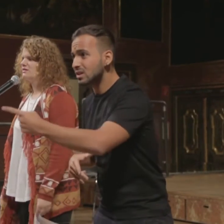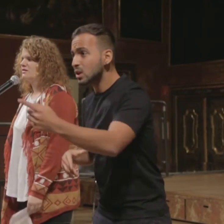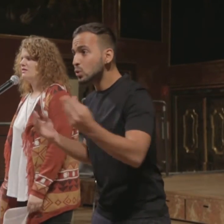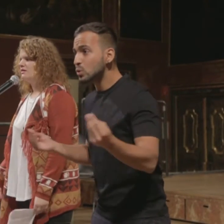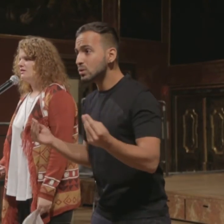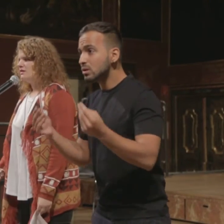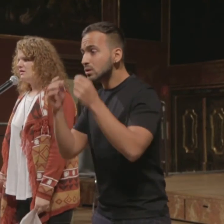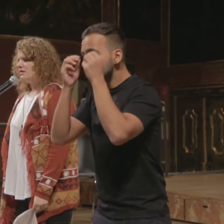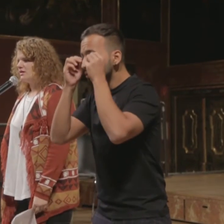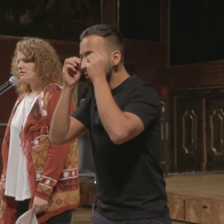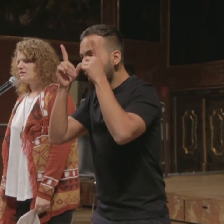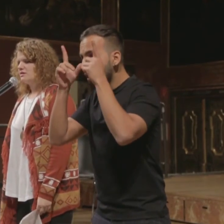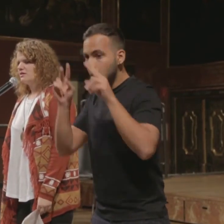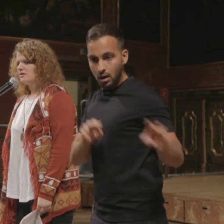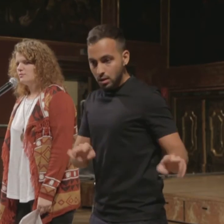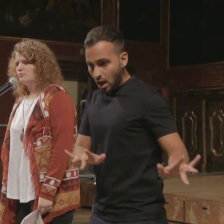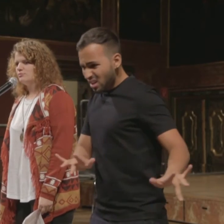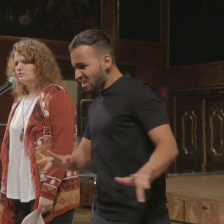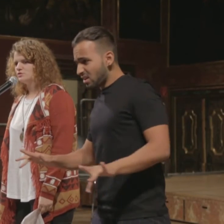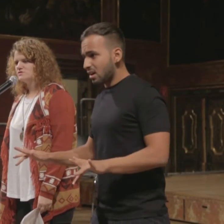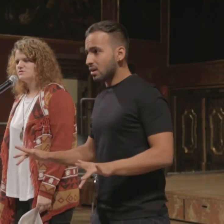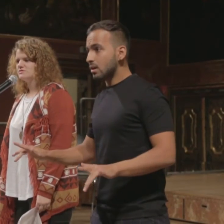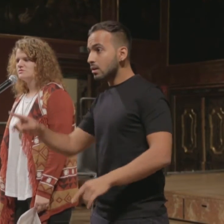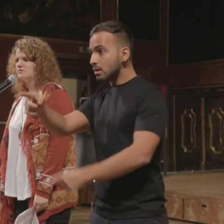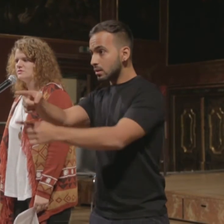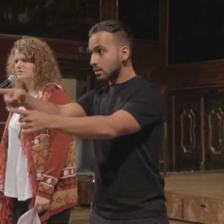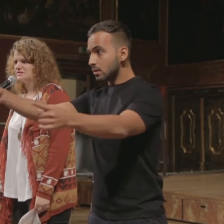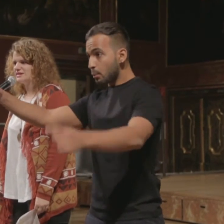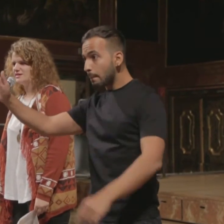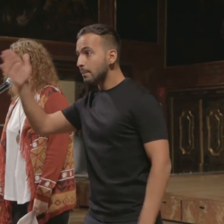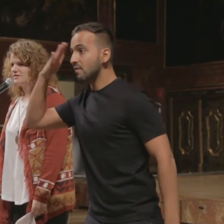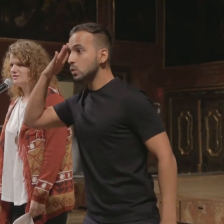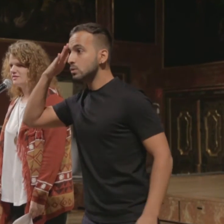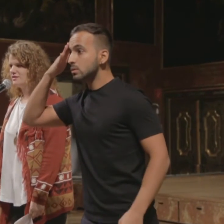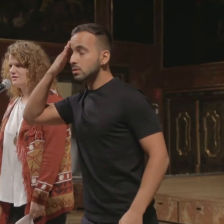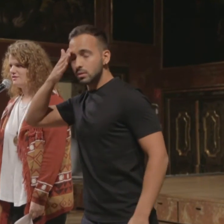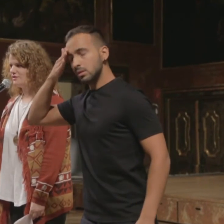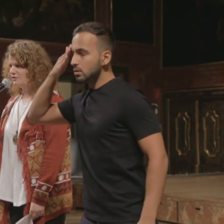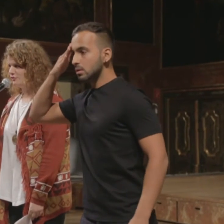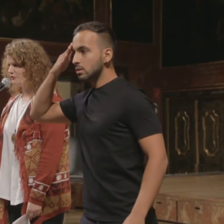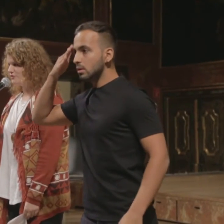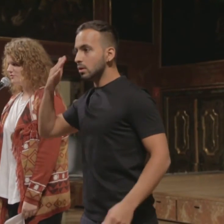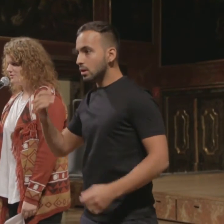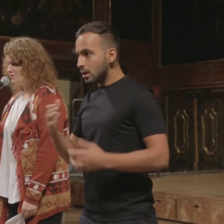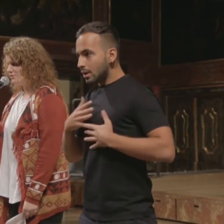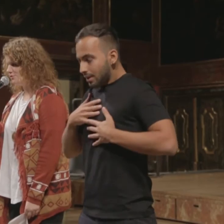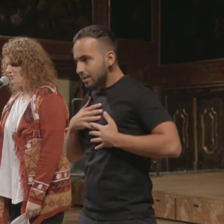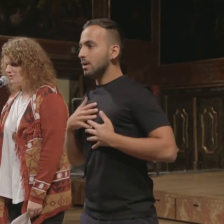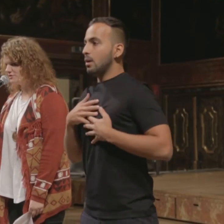hat. Bewusst sein. Luft holen.